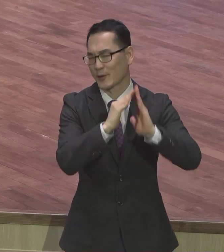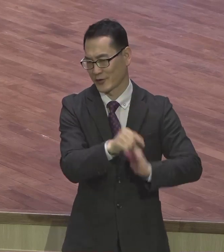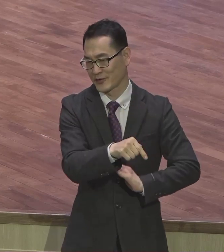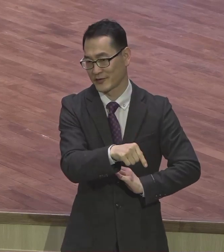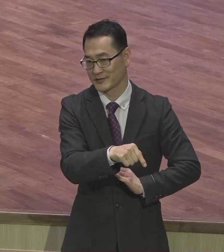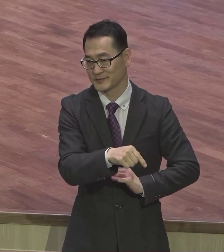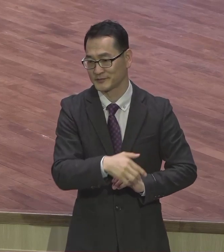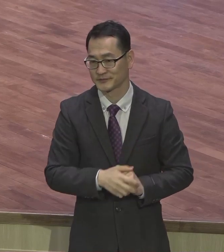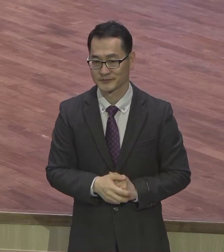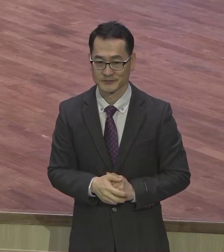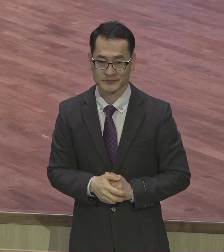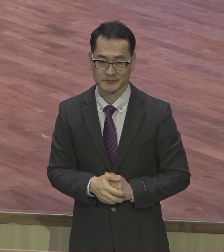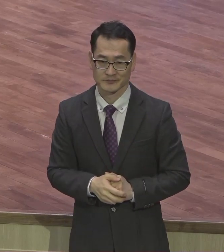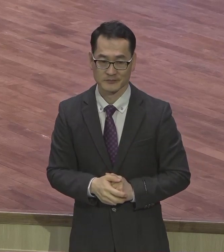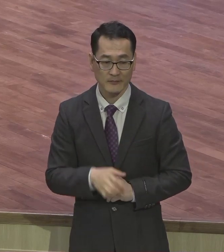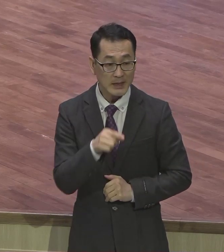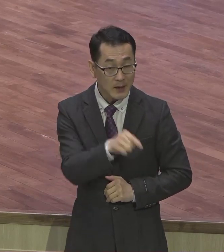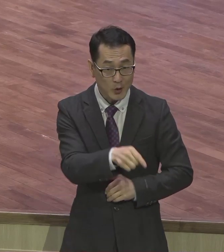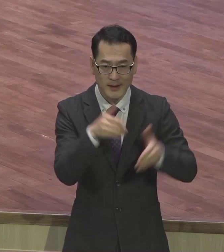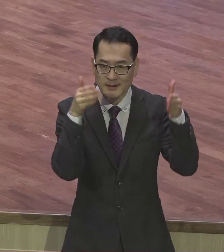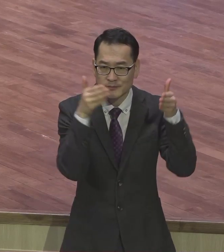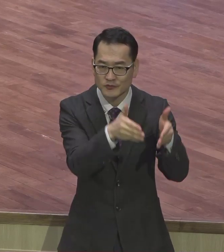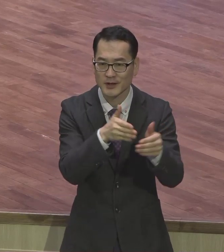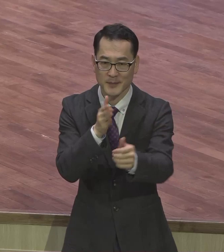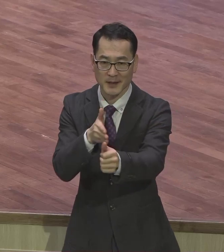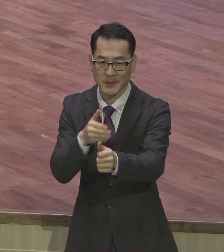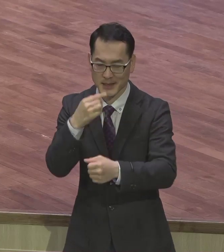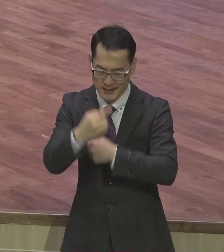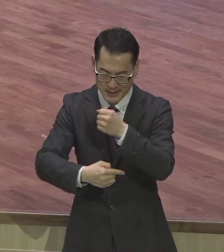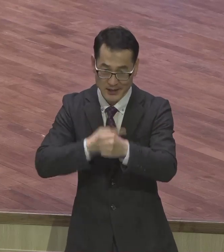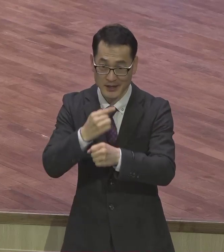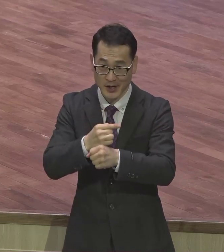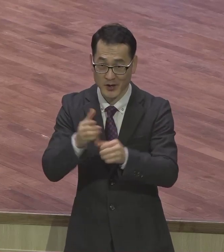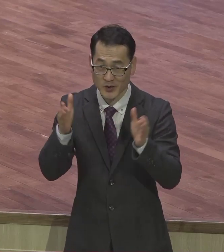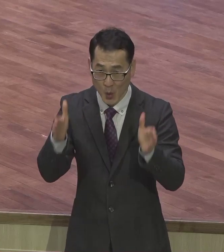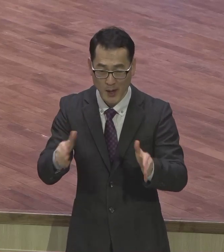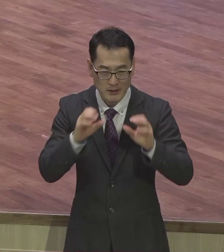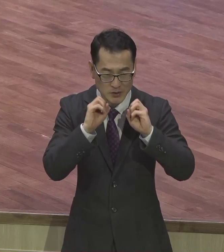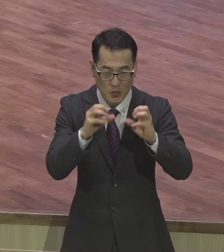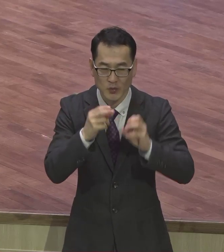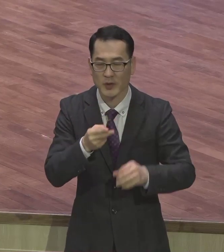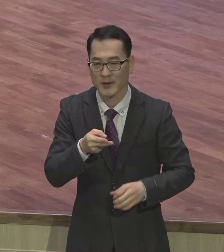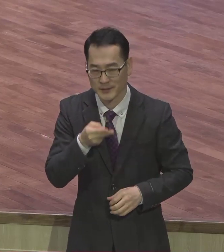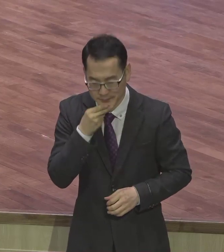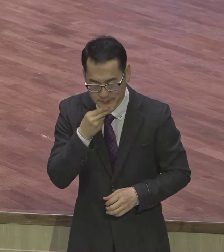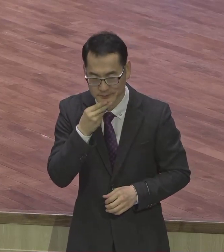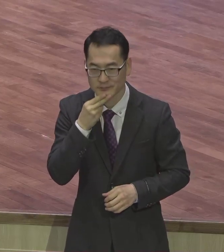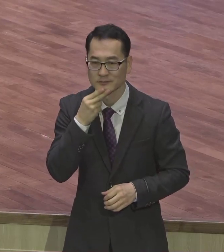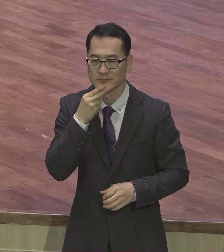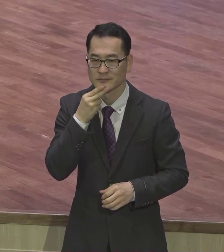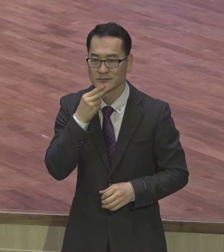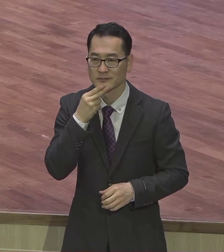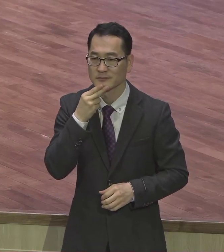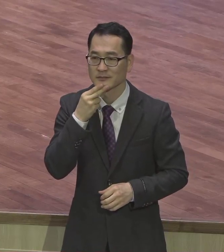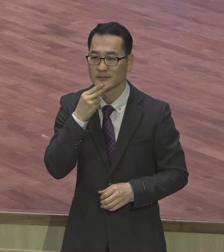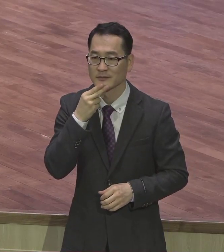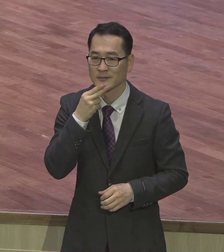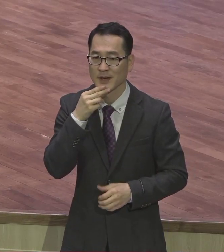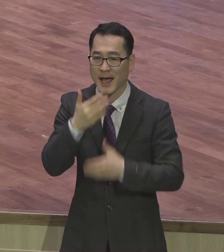여기에 한번 포커스를 맞추시기 바랍니다. 1년 내내 전도도 하지 않고 1년 내내 이 하나님이 기뻐하신